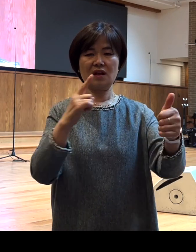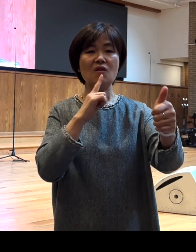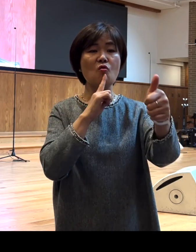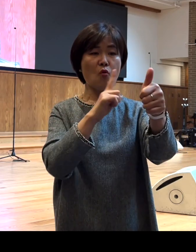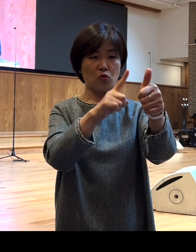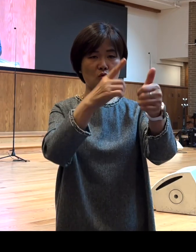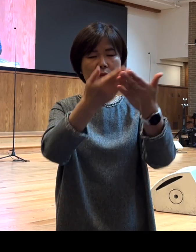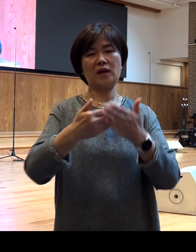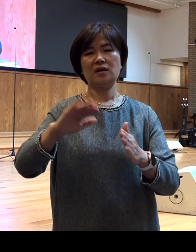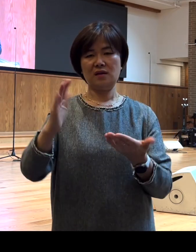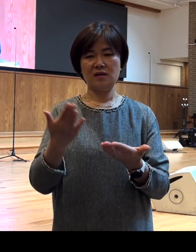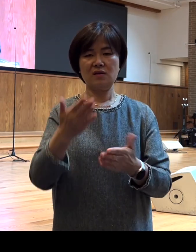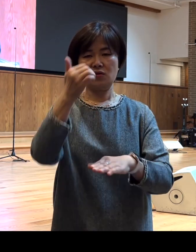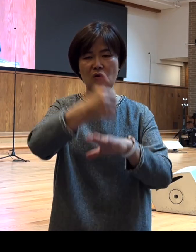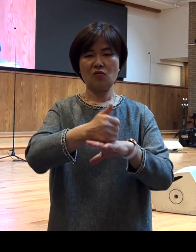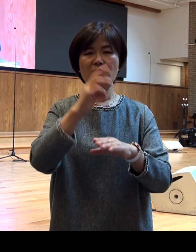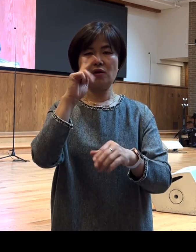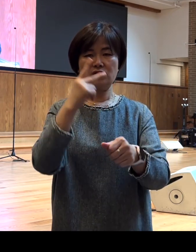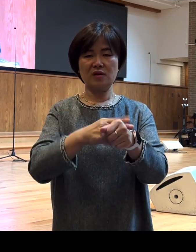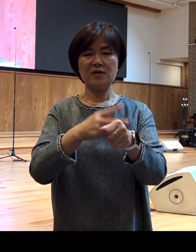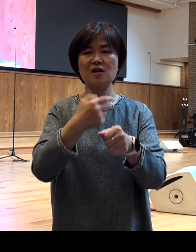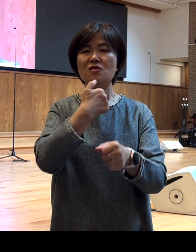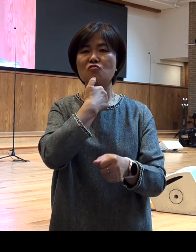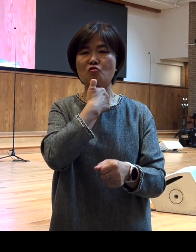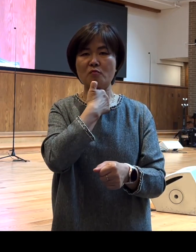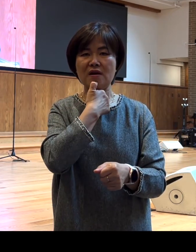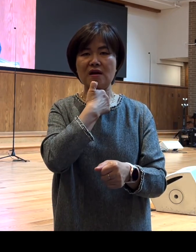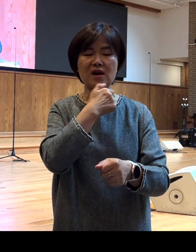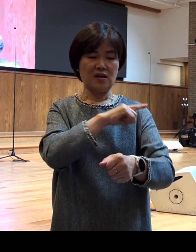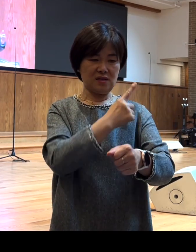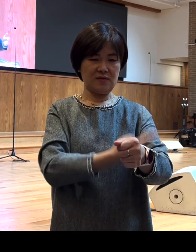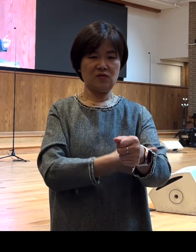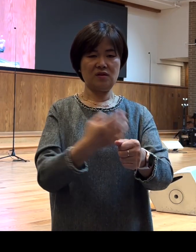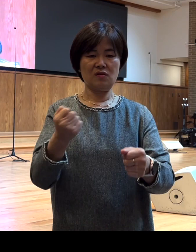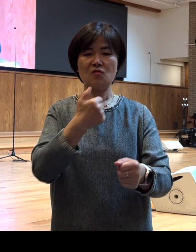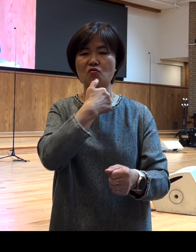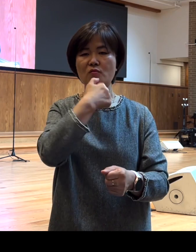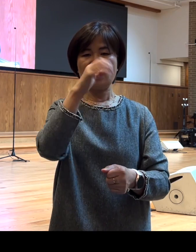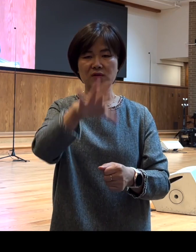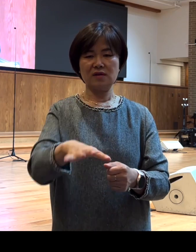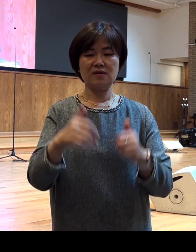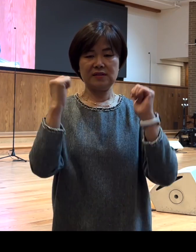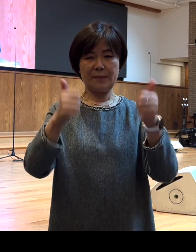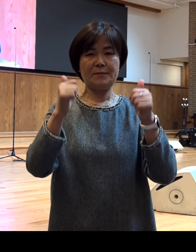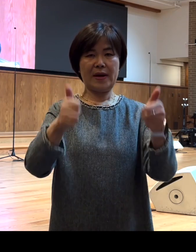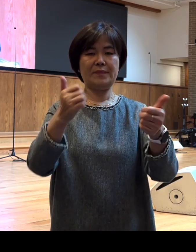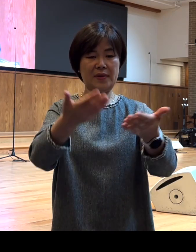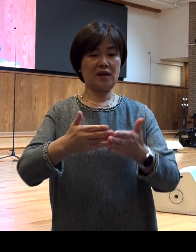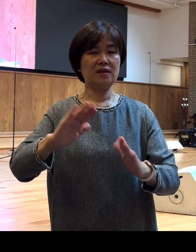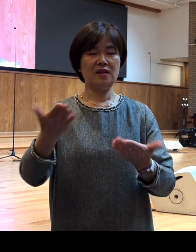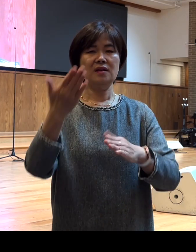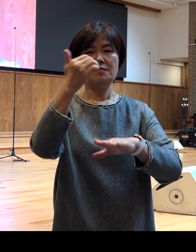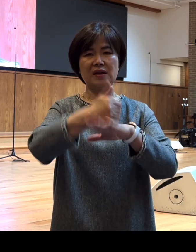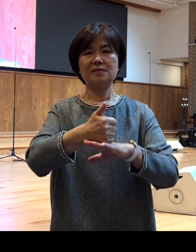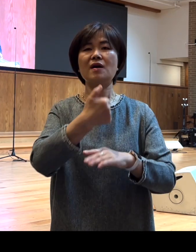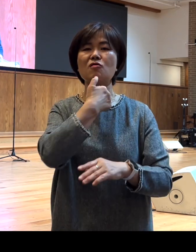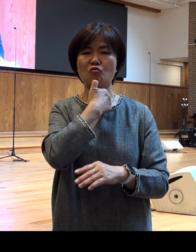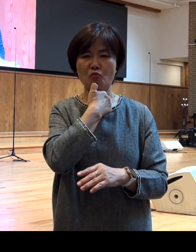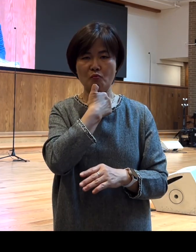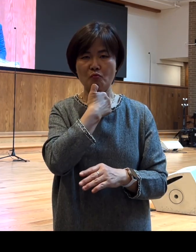결국 바울이 로마 시민권자로서 로마에 가서 재판을 받게 되는 마지막 로마 행을 가게 되는